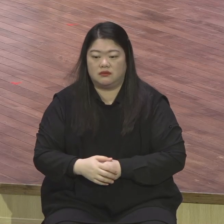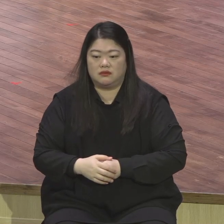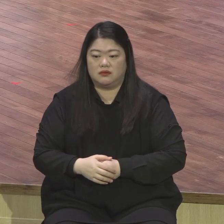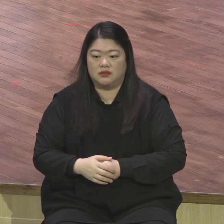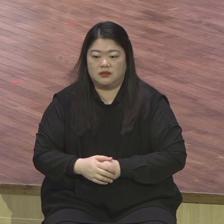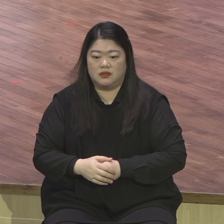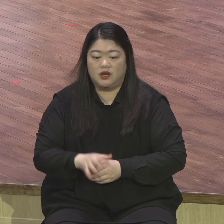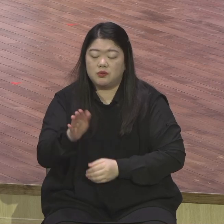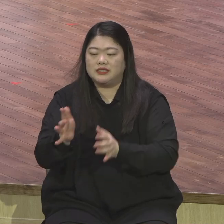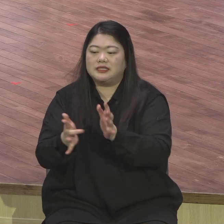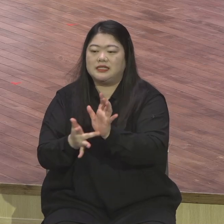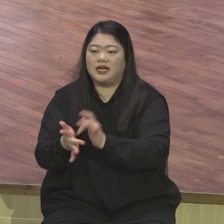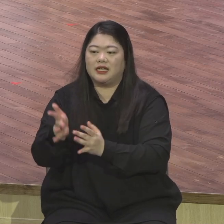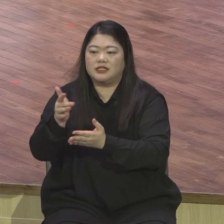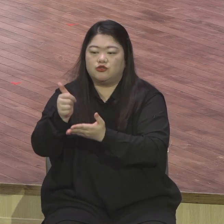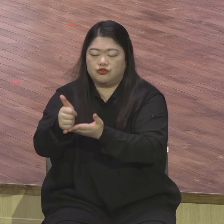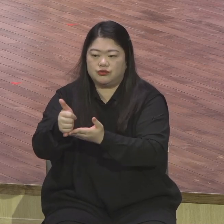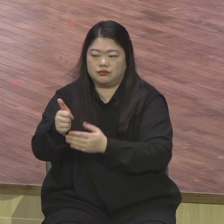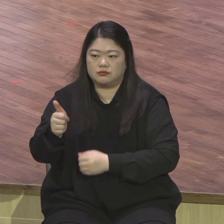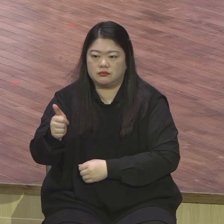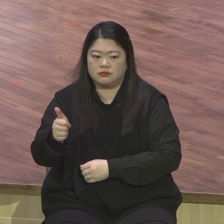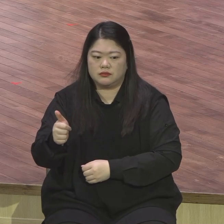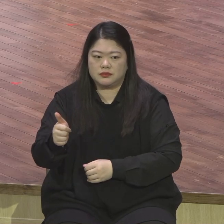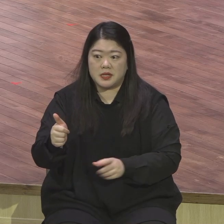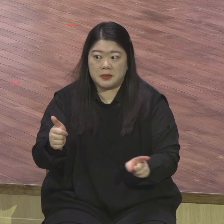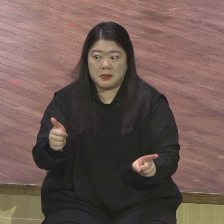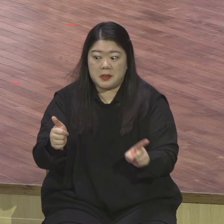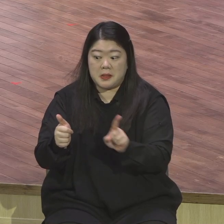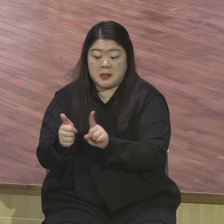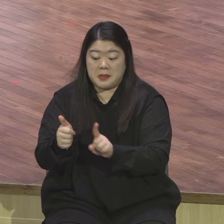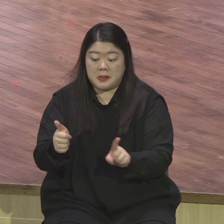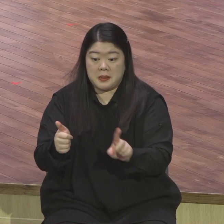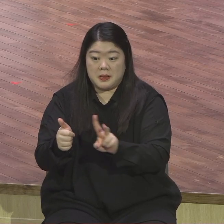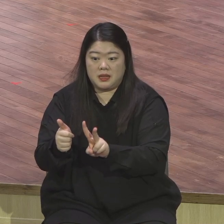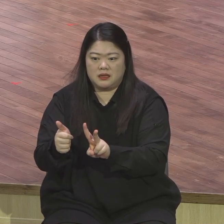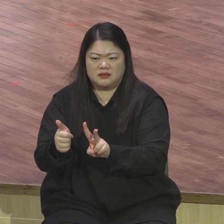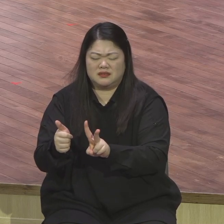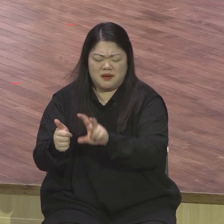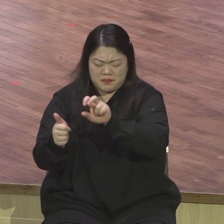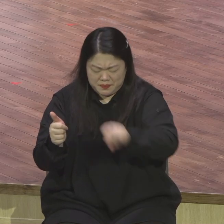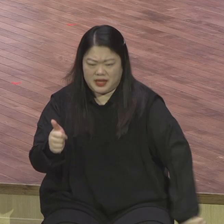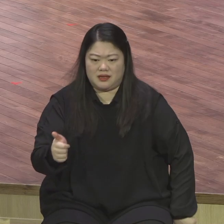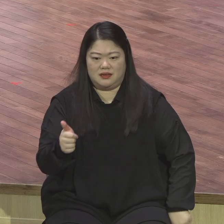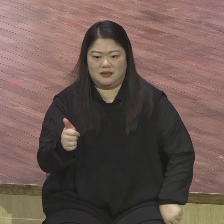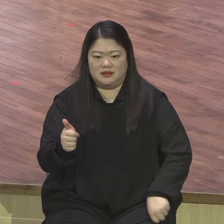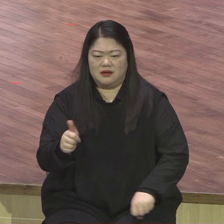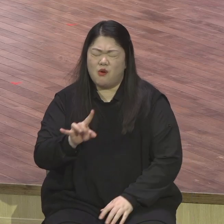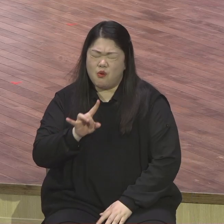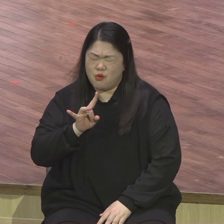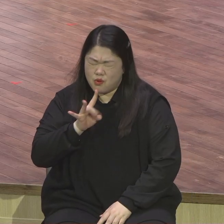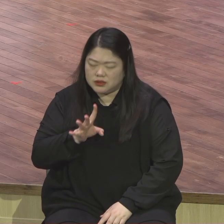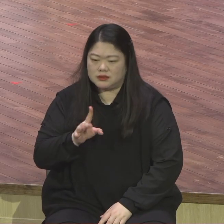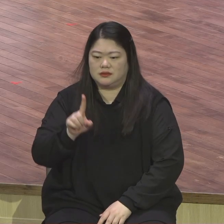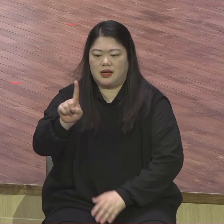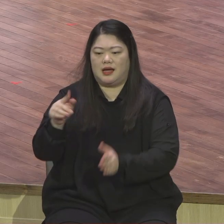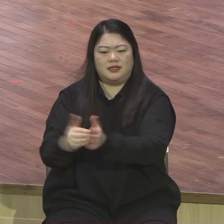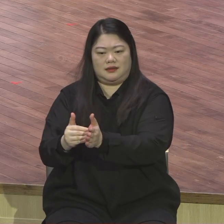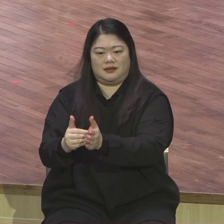없다니까요 그래서 오직 복음 오직 그리스도 이걸 우리가 죽을 때까지 강조하는 겁니다